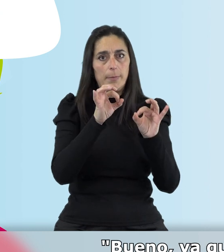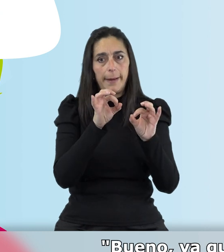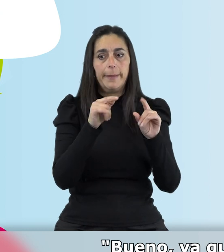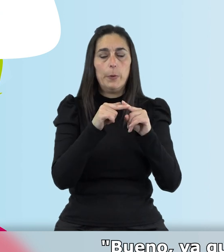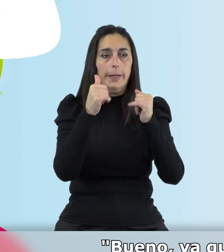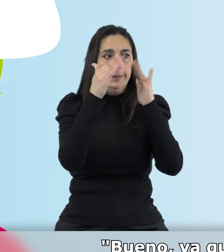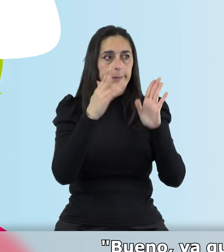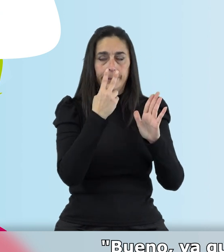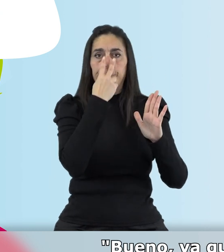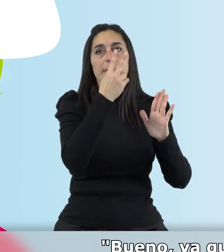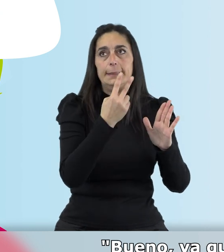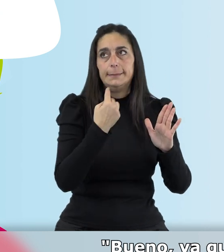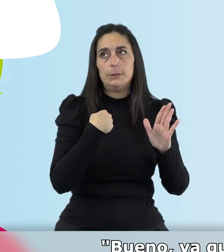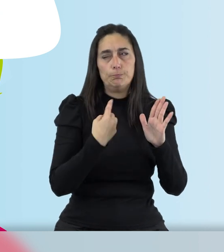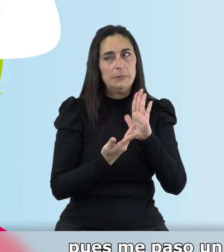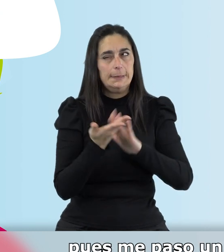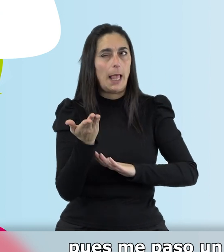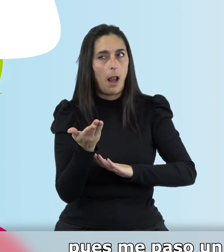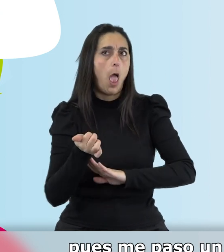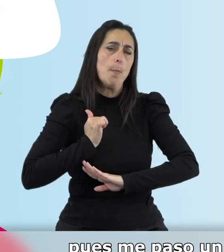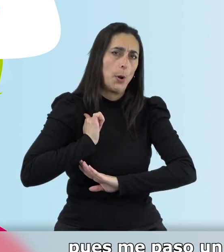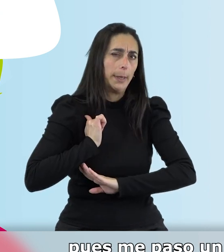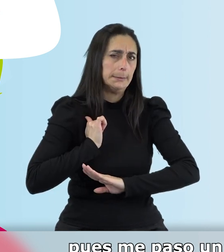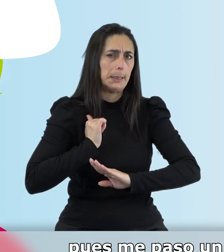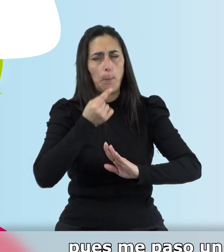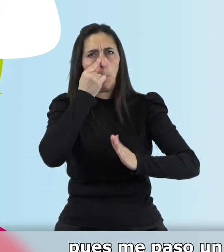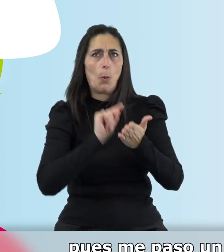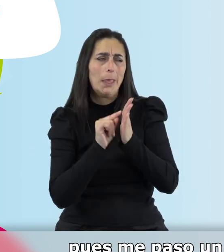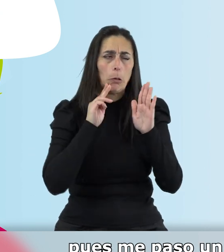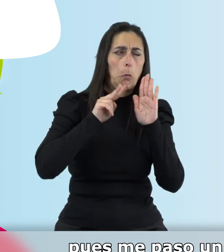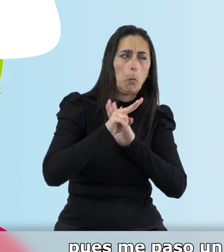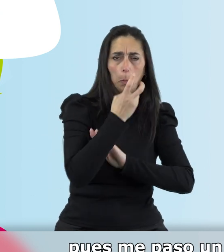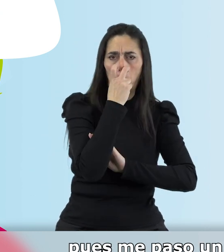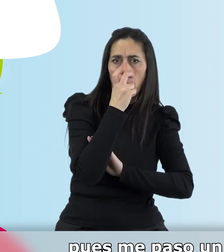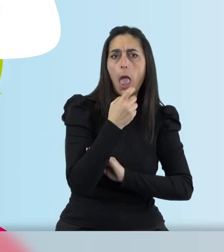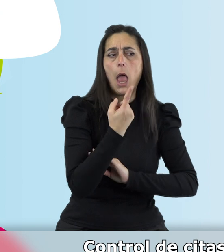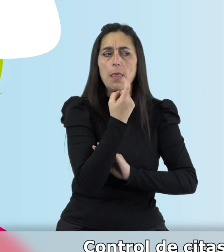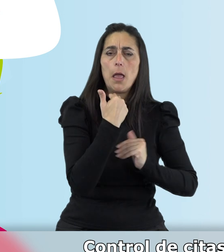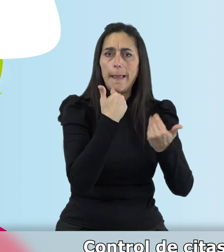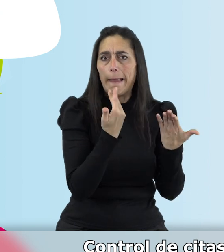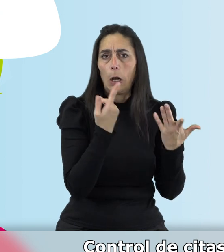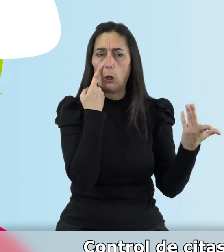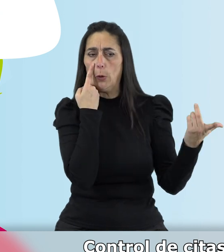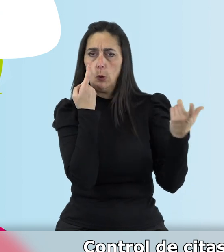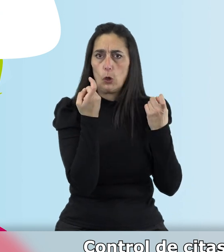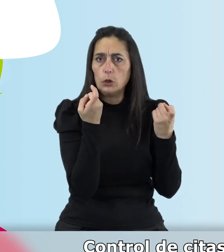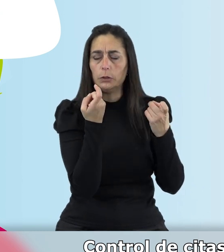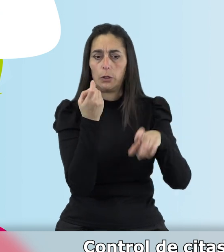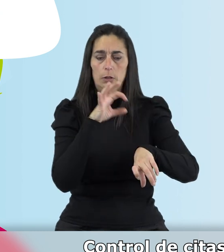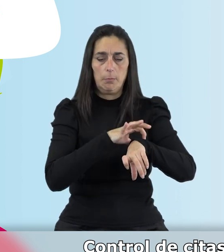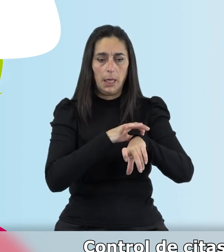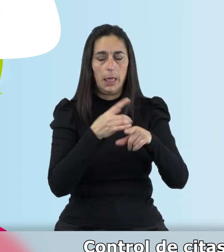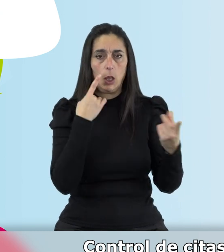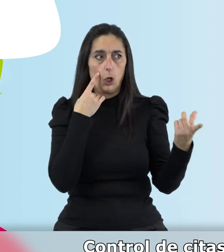de, bueno, pues ya que estoy, que salgo A, pues me paso un momentito a ver si necesitan algo. Control de citas